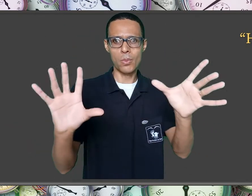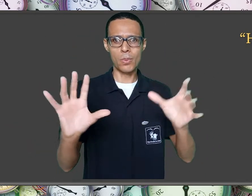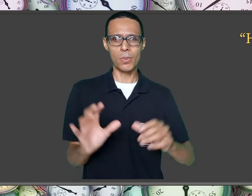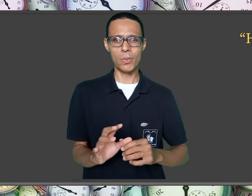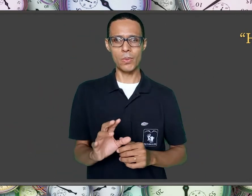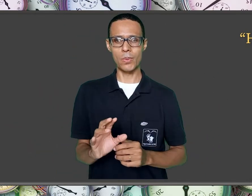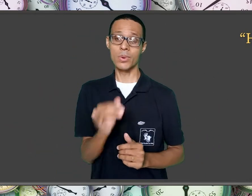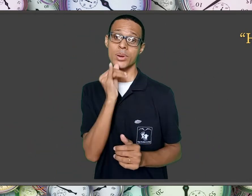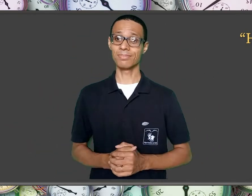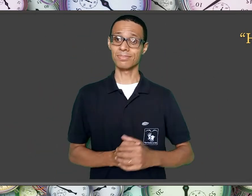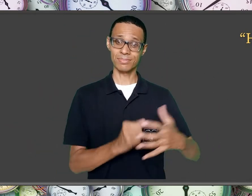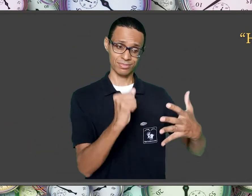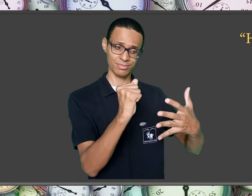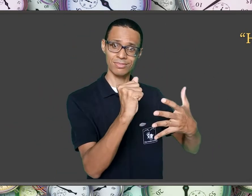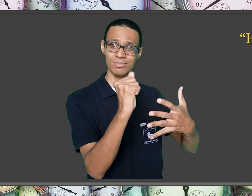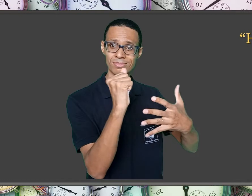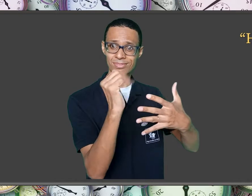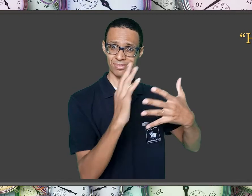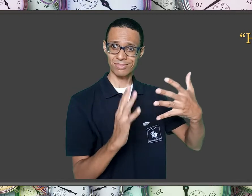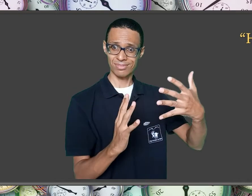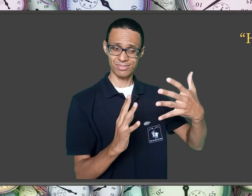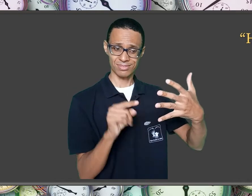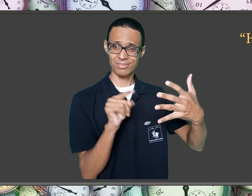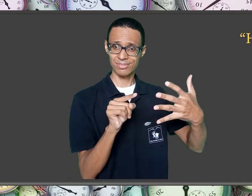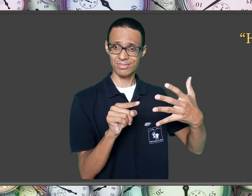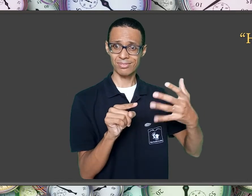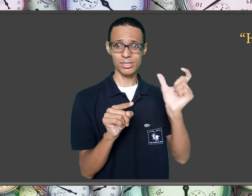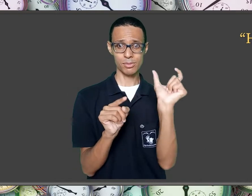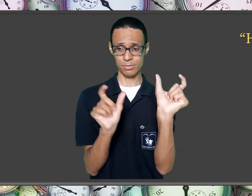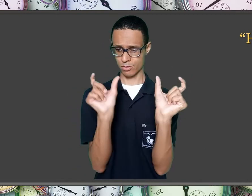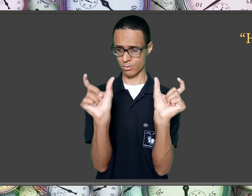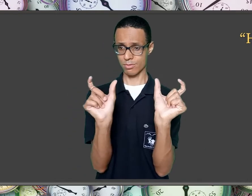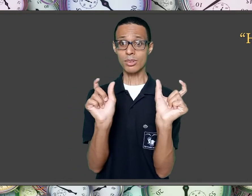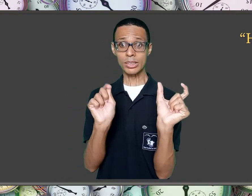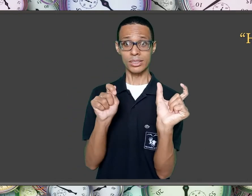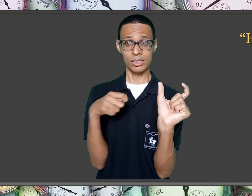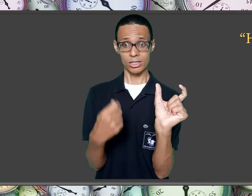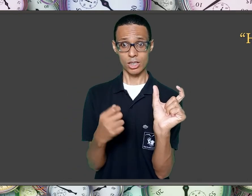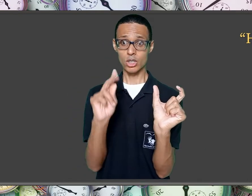Na língua brasileira de sinais, temos dois sinais de referência a horas.